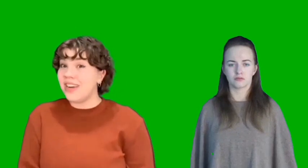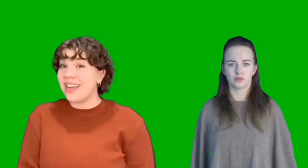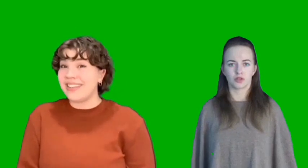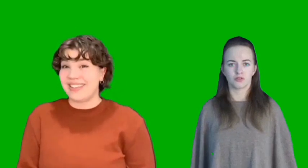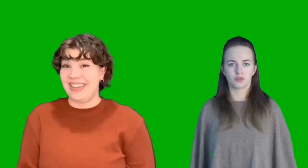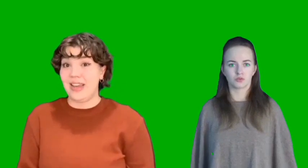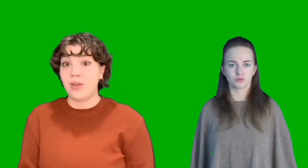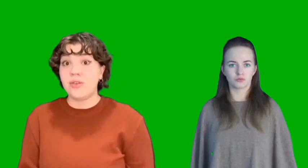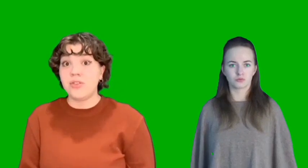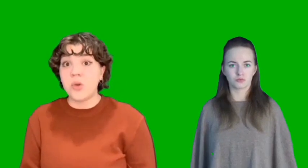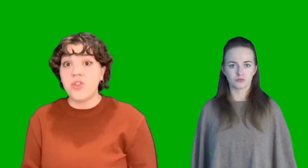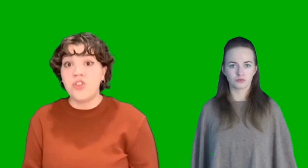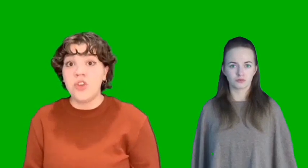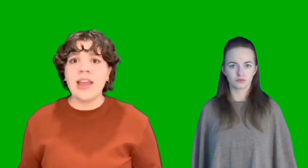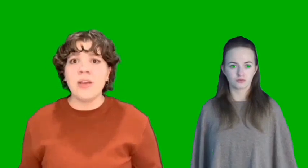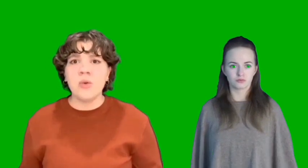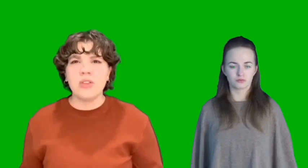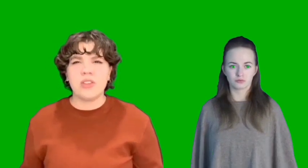Но я вижу,